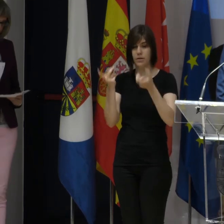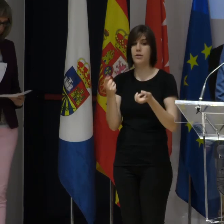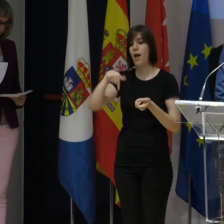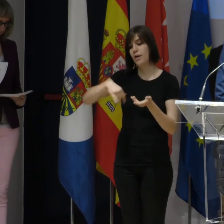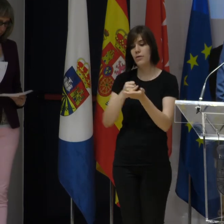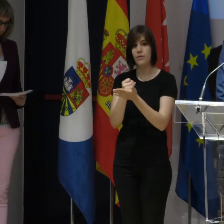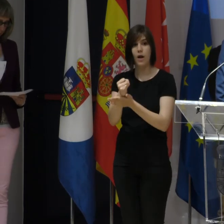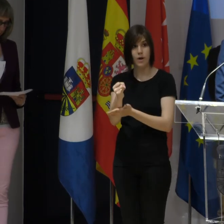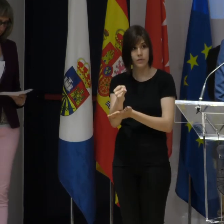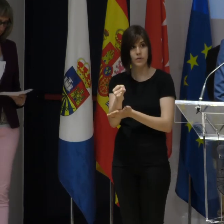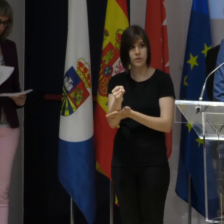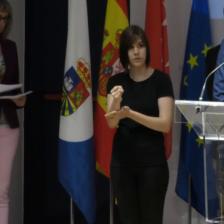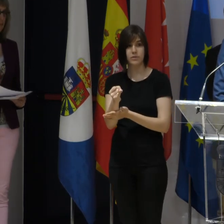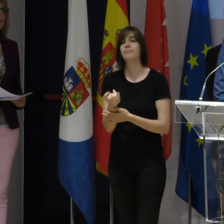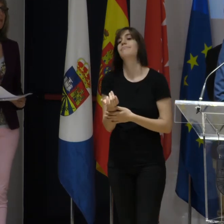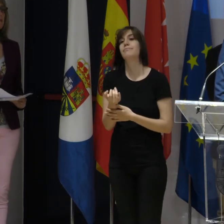Fuenlabrada en los últimos dos años.